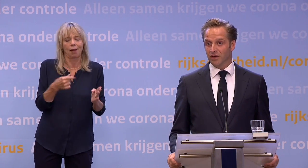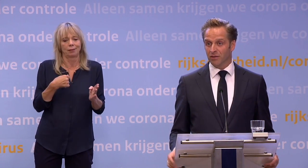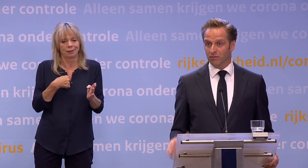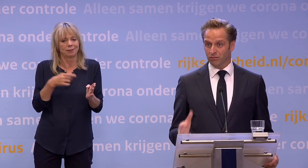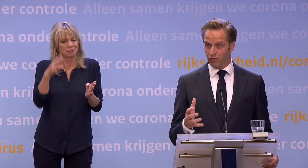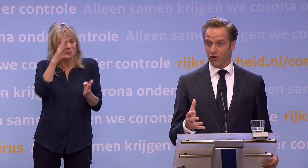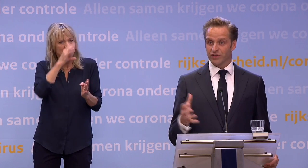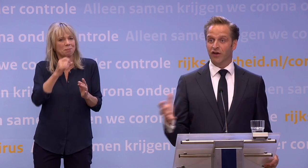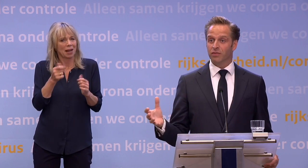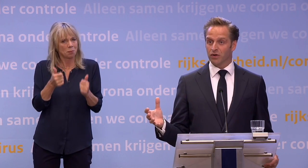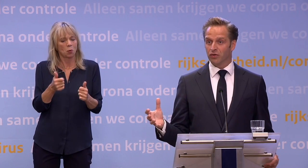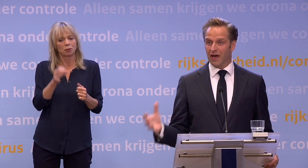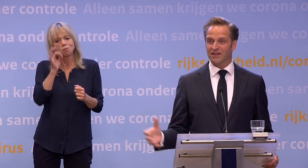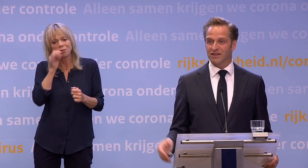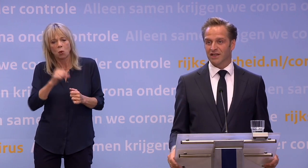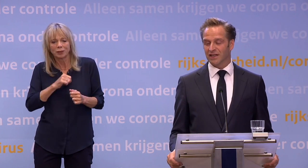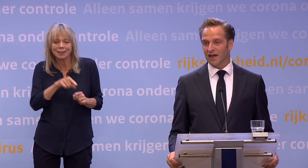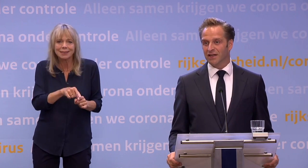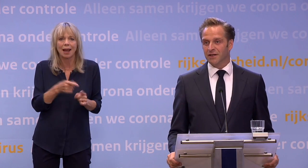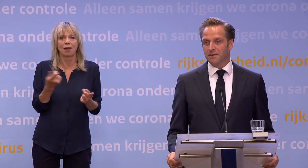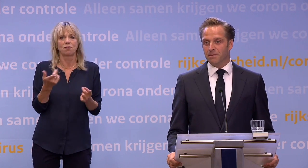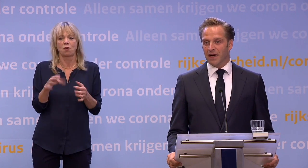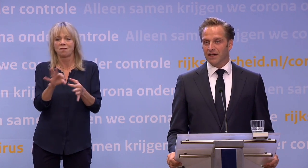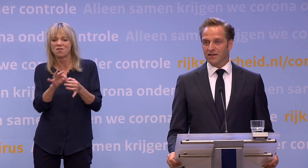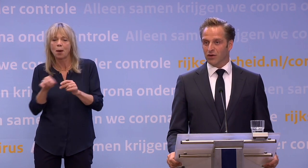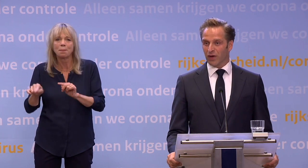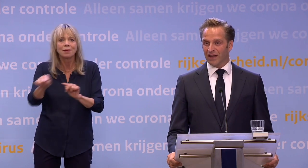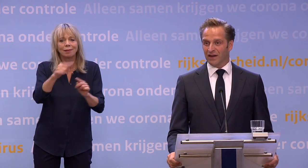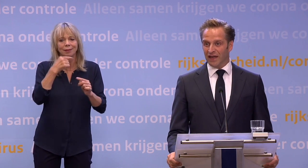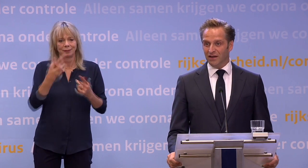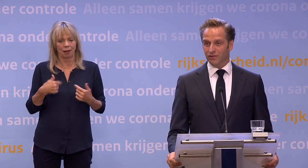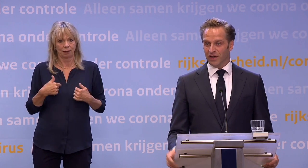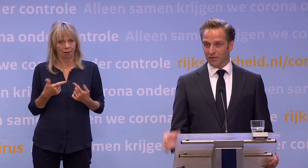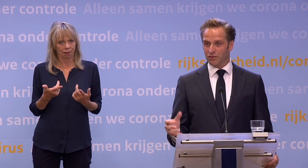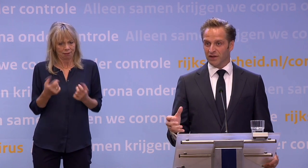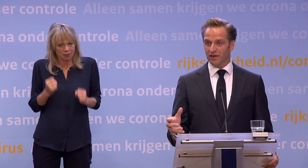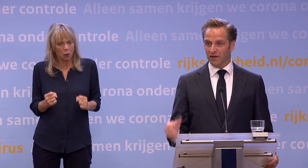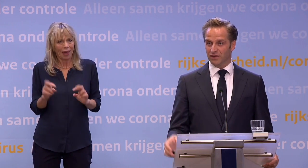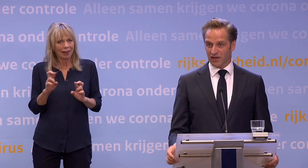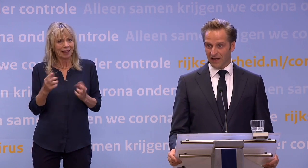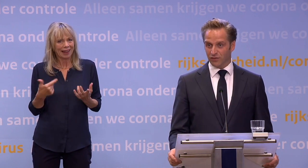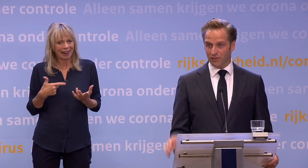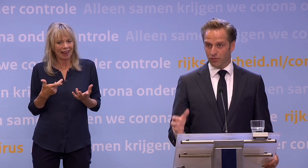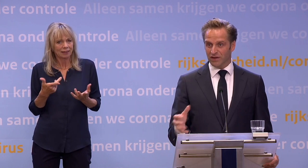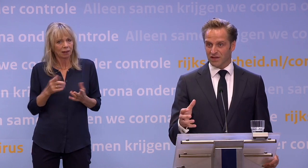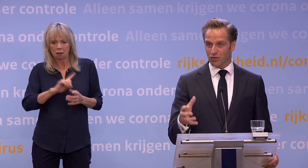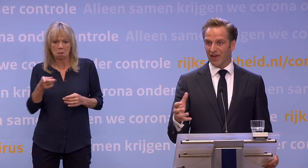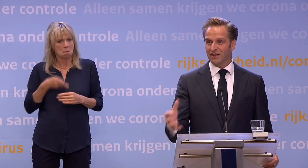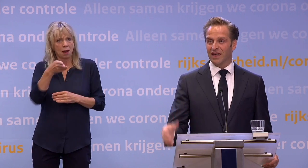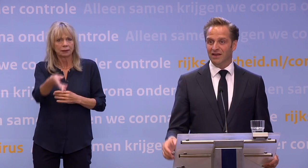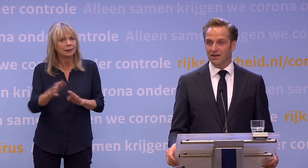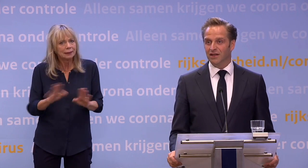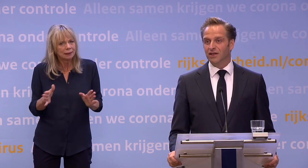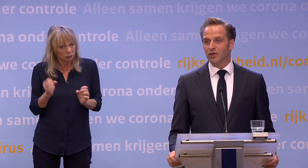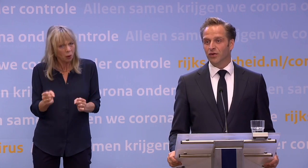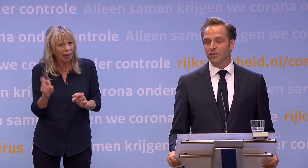dat bewoners zelf maar ook hun naasten zeggen... ...ja, maar is er nou nog echt reden vanwege de besmettingsgraad op dit moment... ...is er nou nog